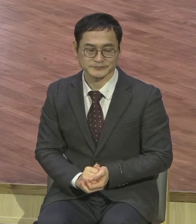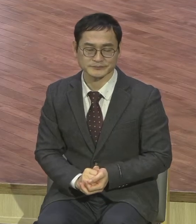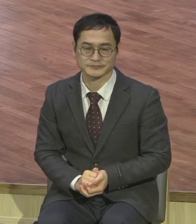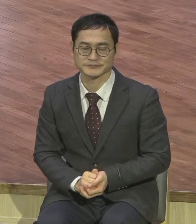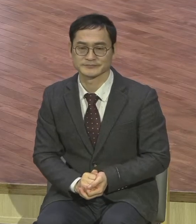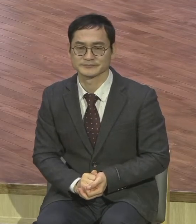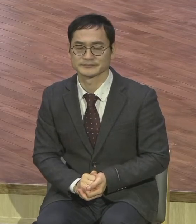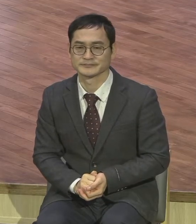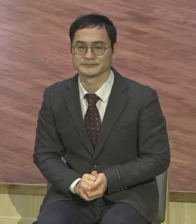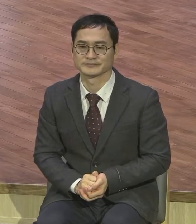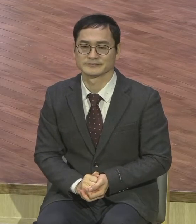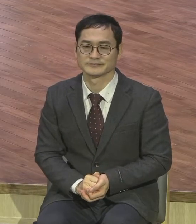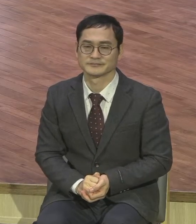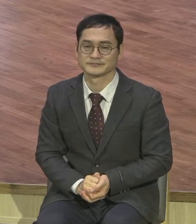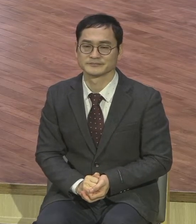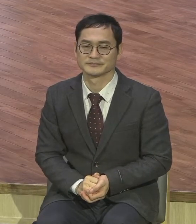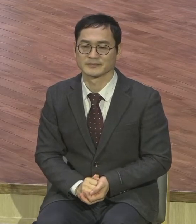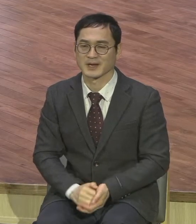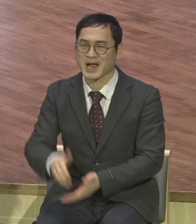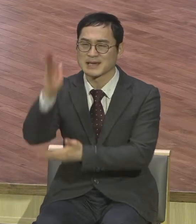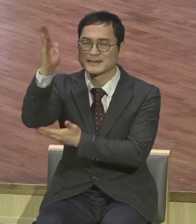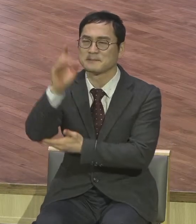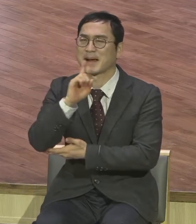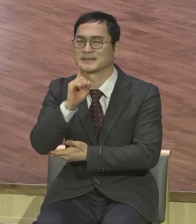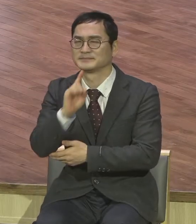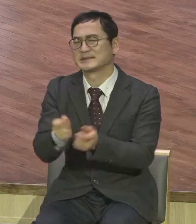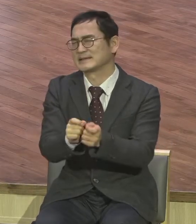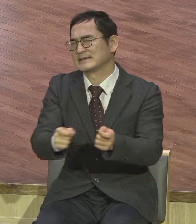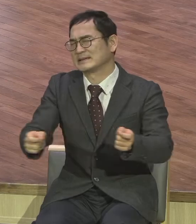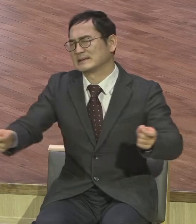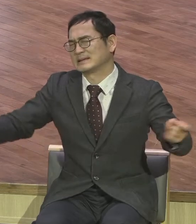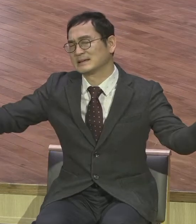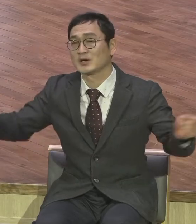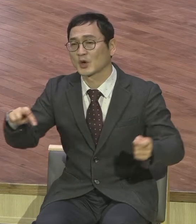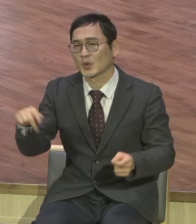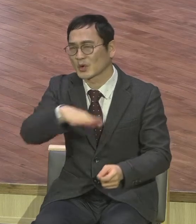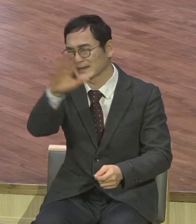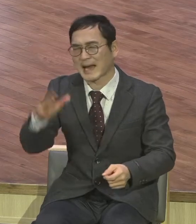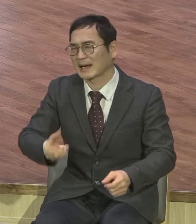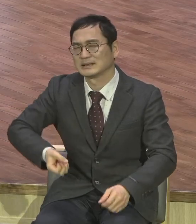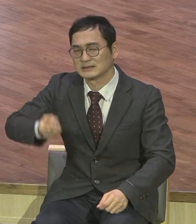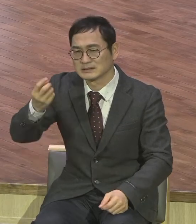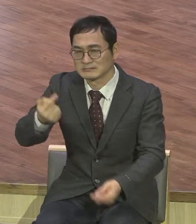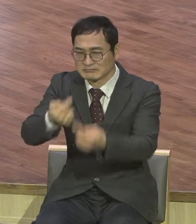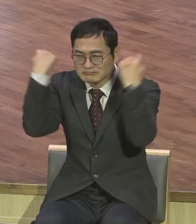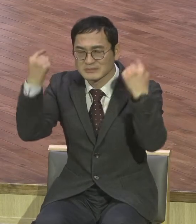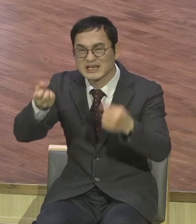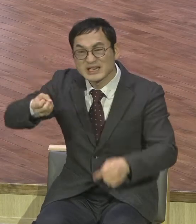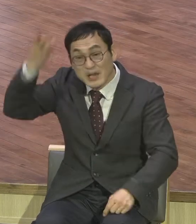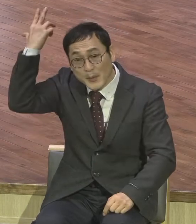단어만 잡으려. 그 한 단어 잡고 느려지면. 그날 그 주간 응답받아요. 한 단어도 못 잡으니까 문제지.